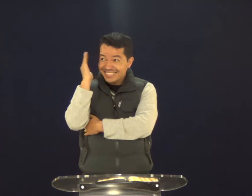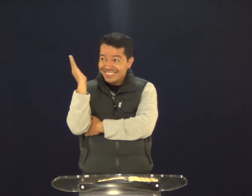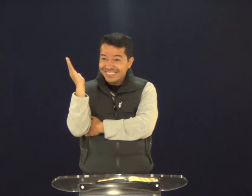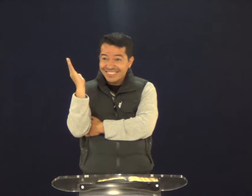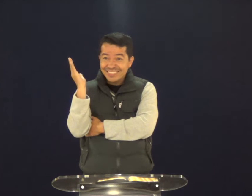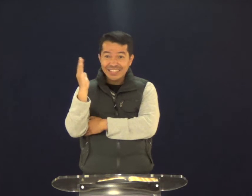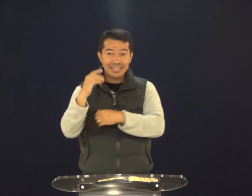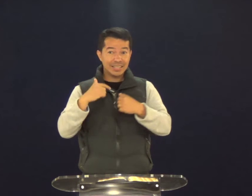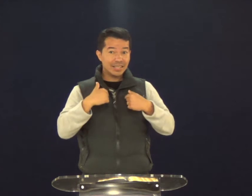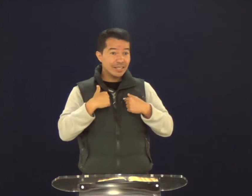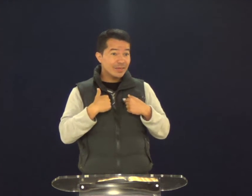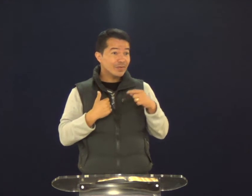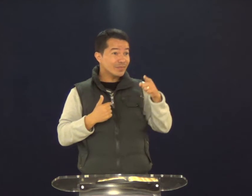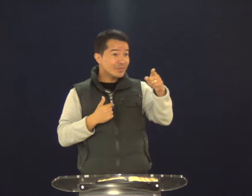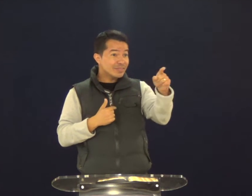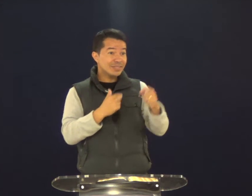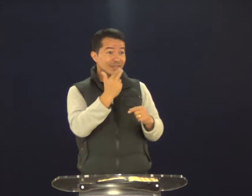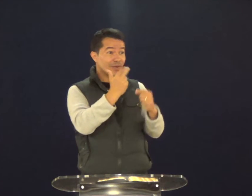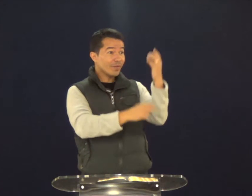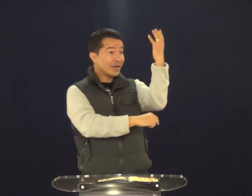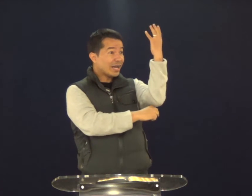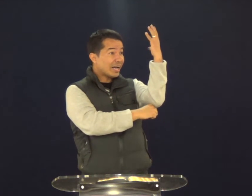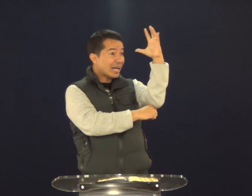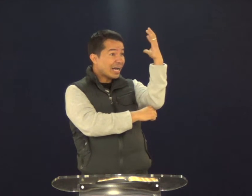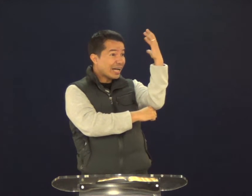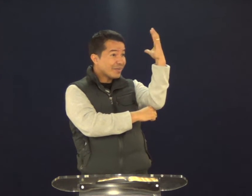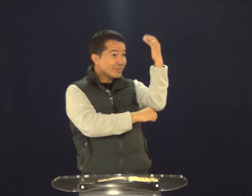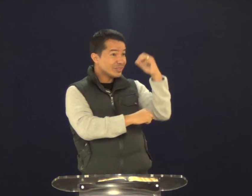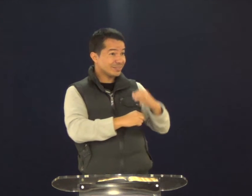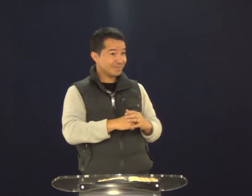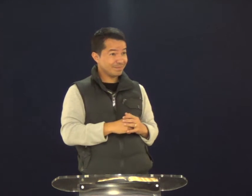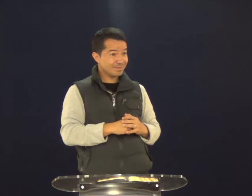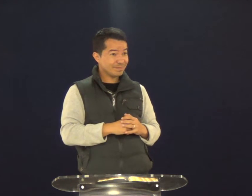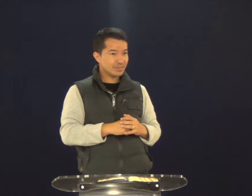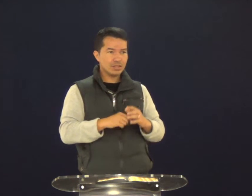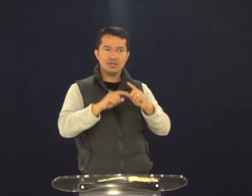Você consegue me entender? Eu e você somos iguais a essa árvore.